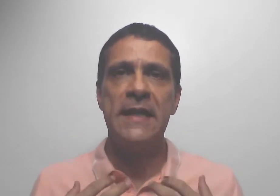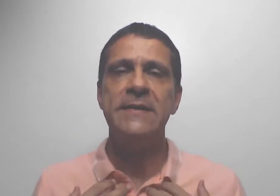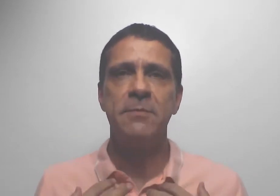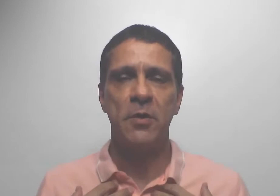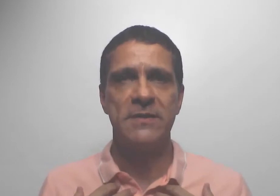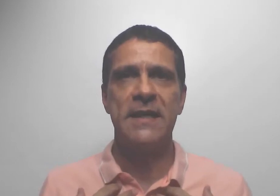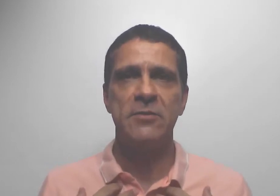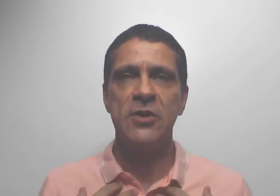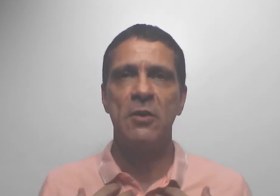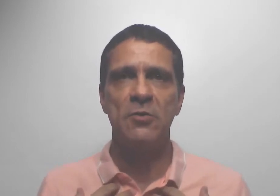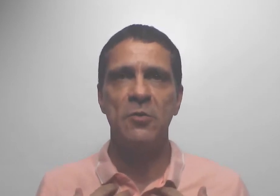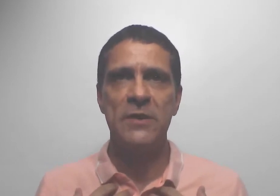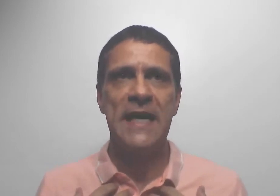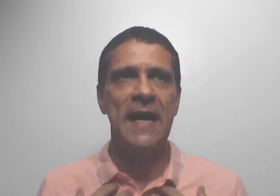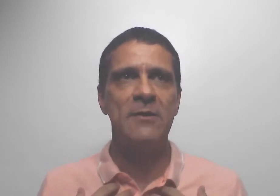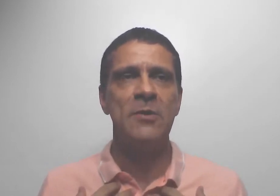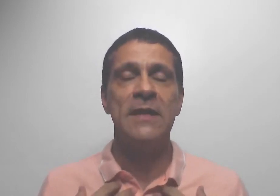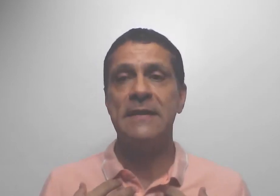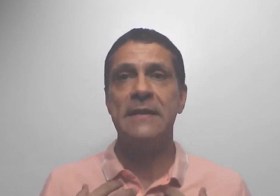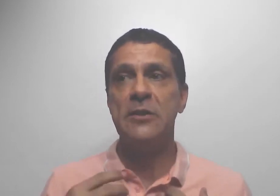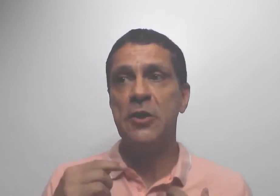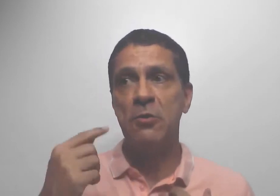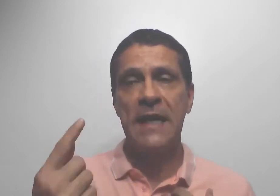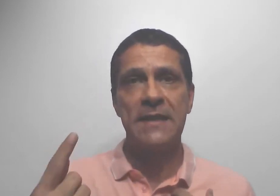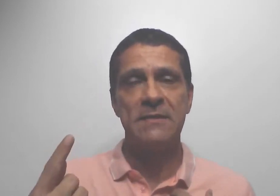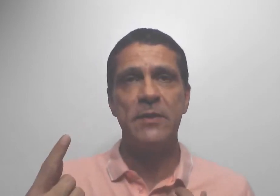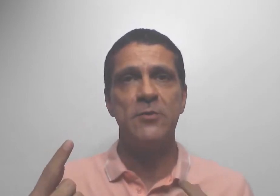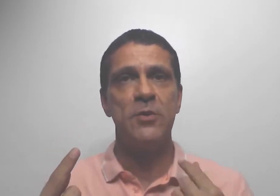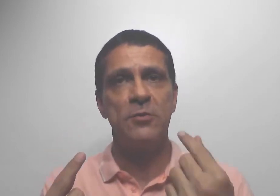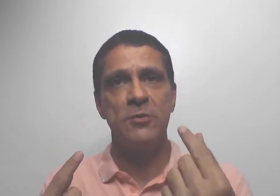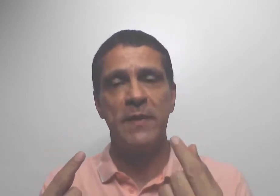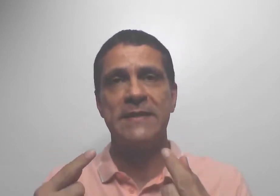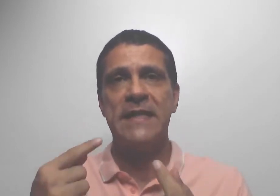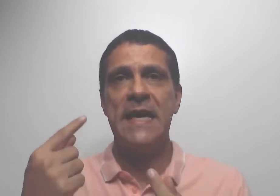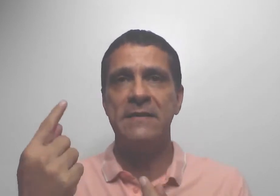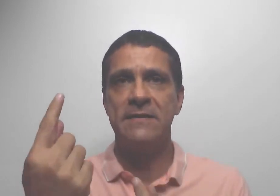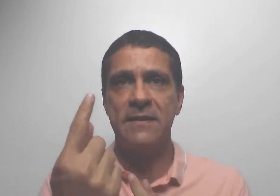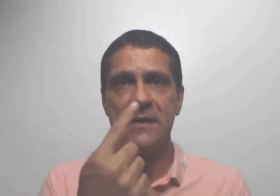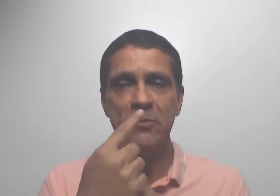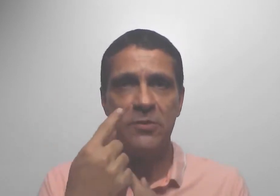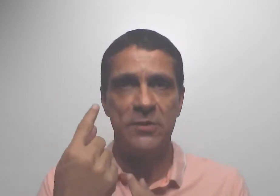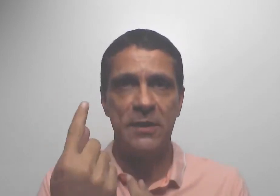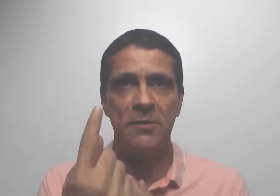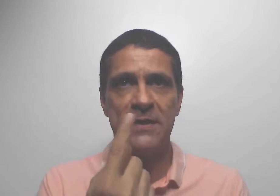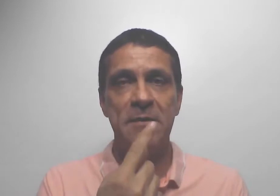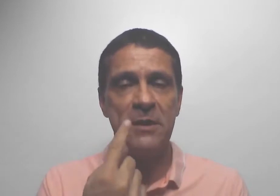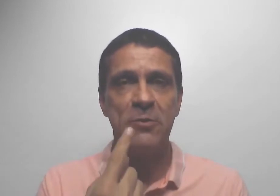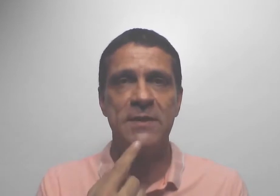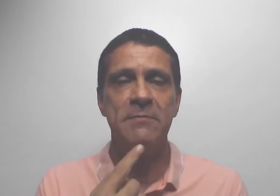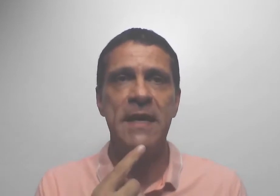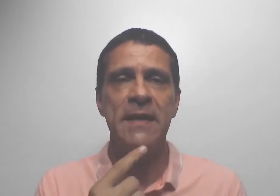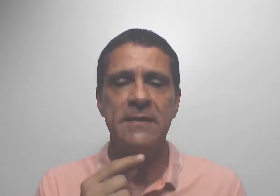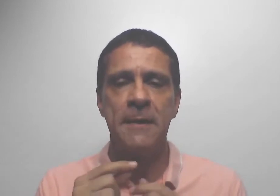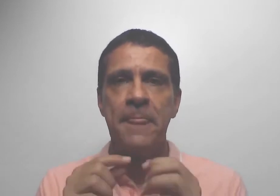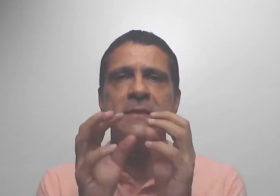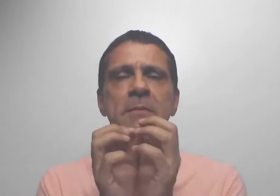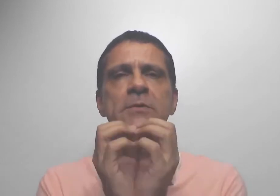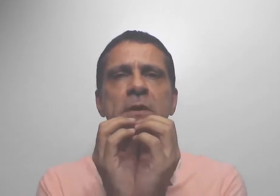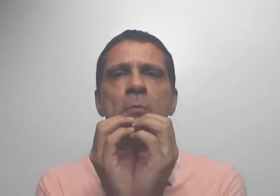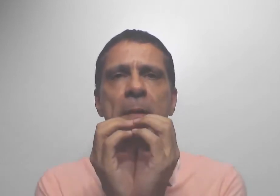este processo de autocuidado e de cuidar das pessoas, dos pacientes e dos seus ambientes, as mãos têm